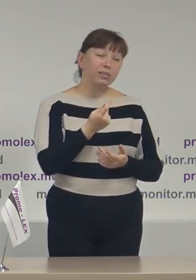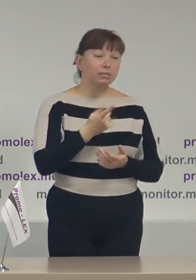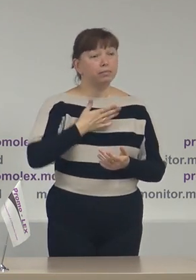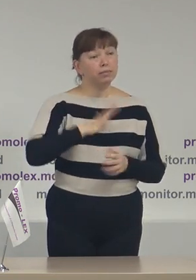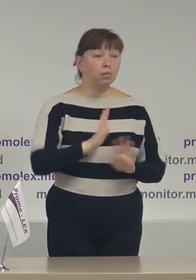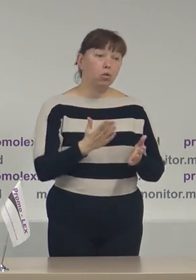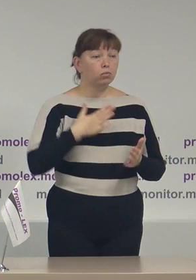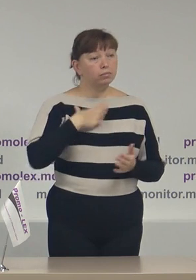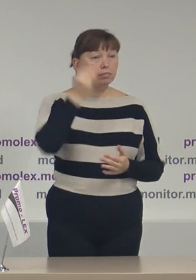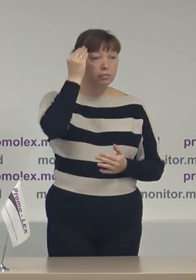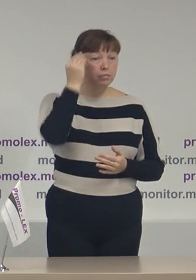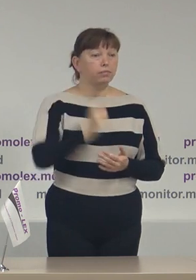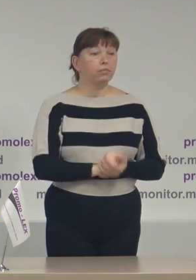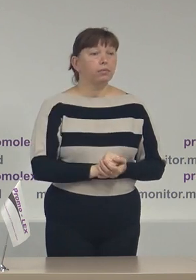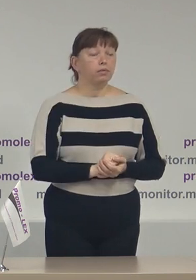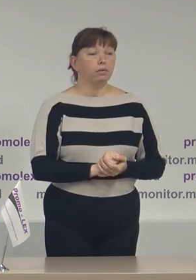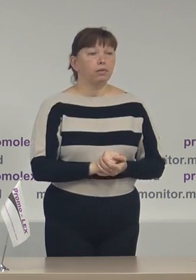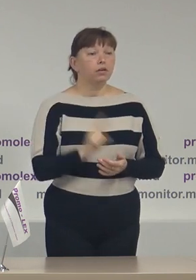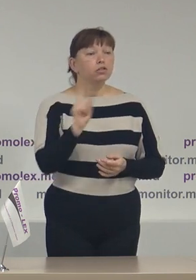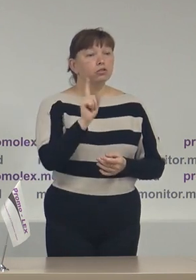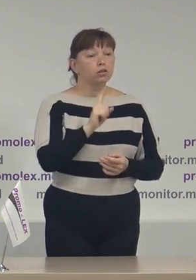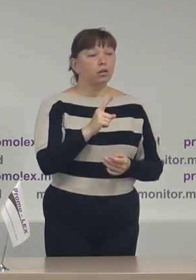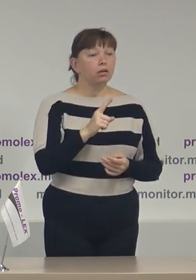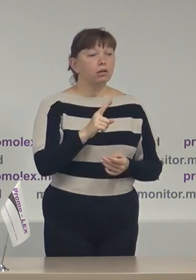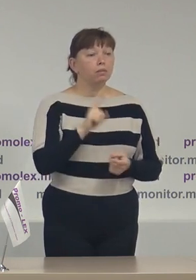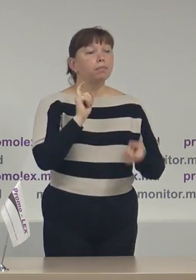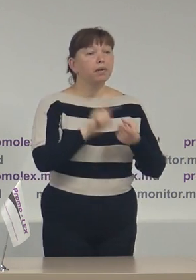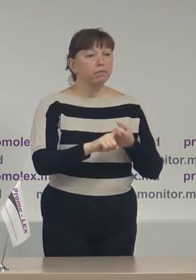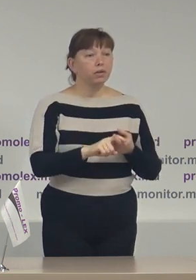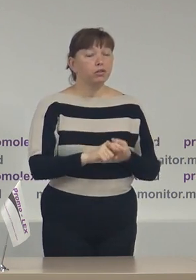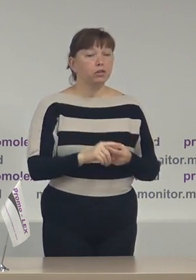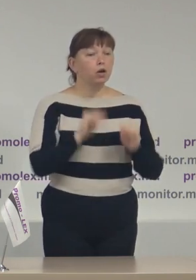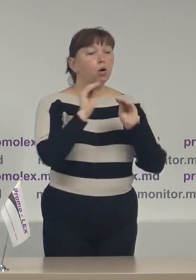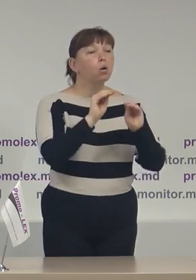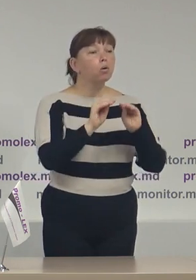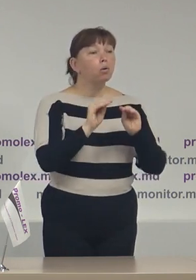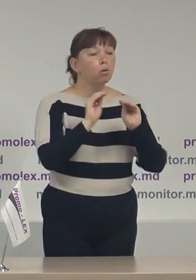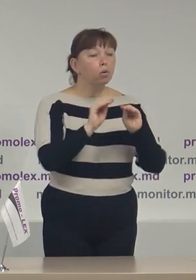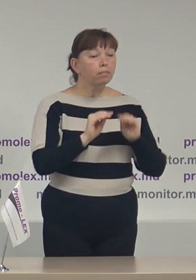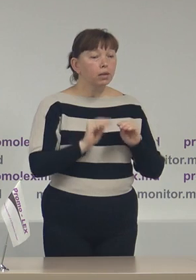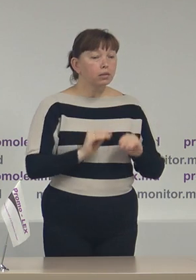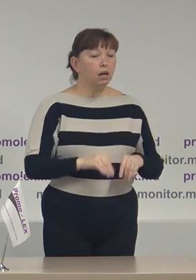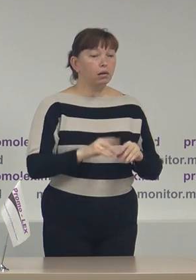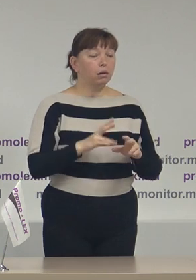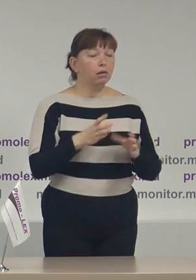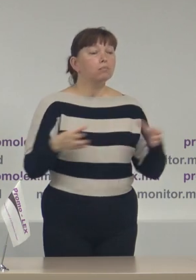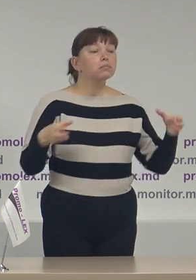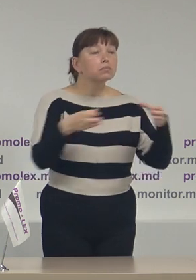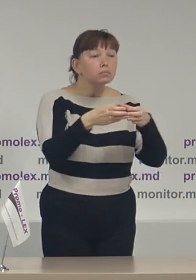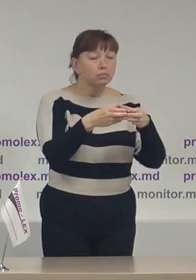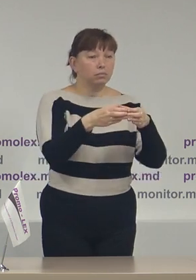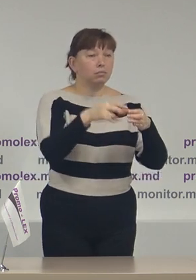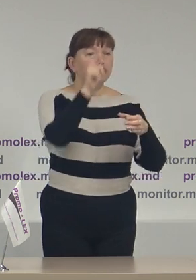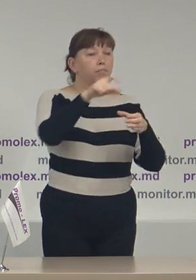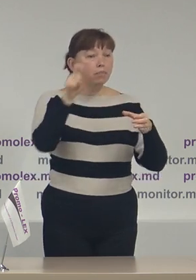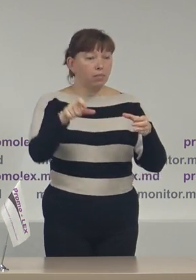punctul nostru de vedere în ceea ce privește completarea funcționarilor membrilor birourilor electorale